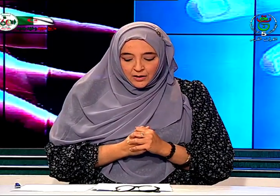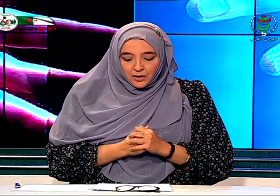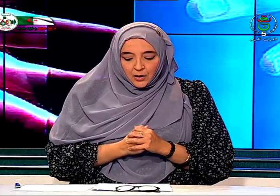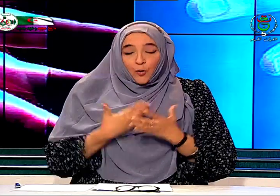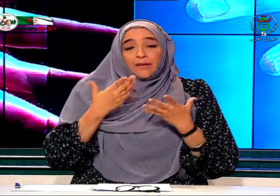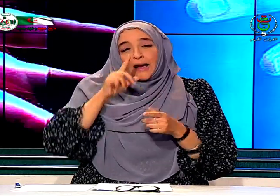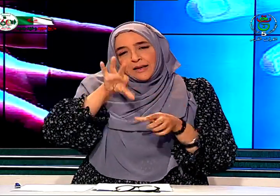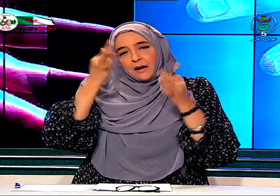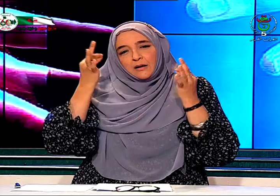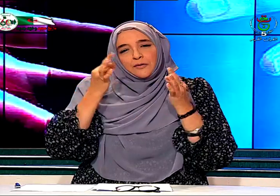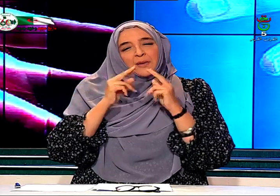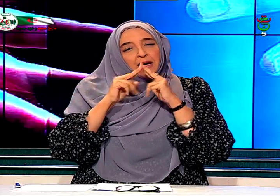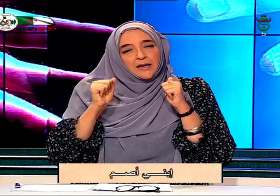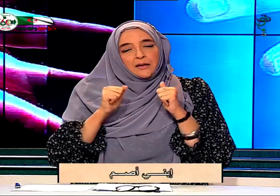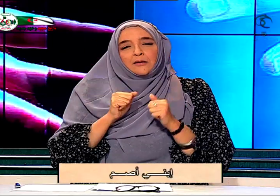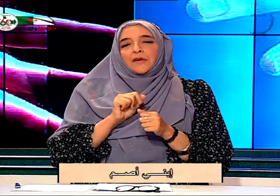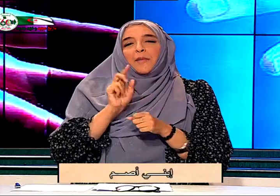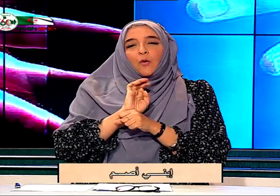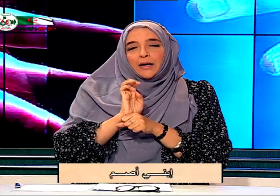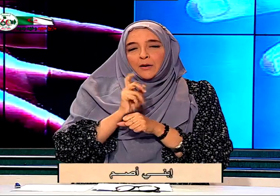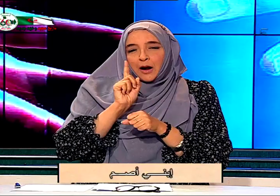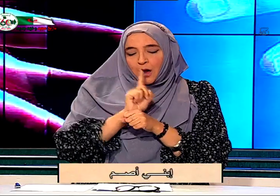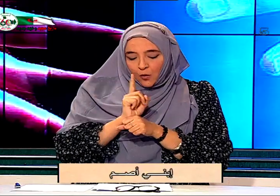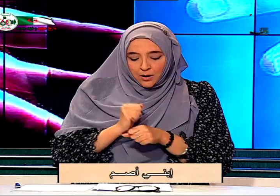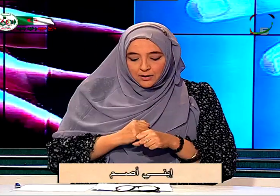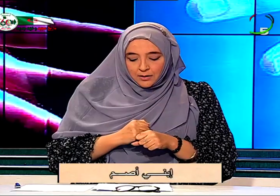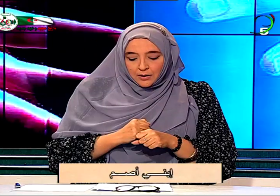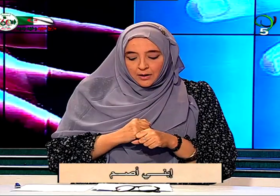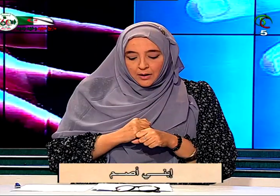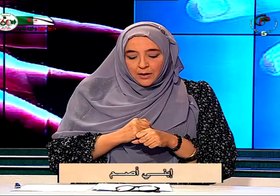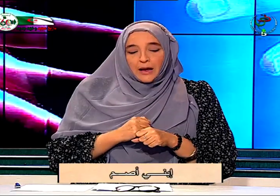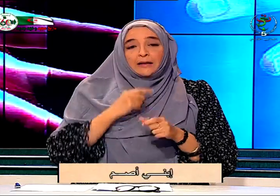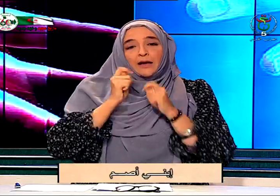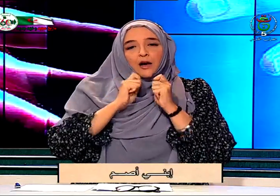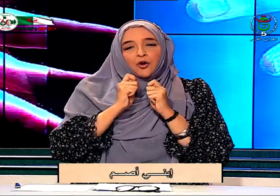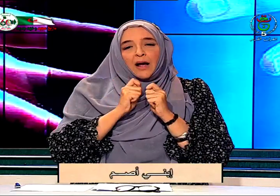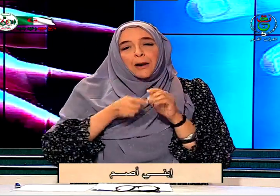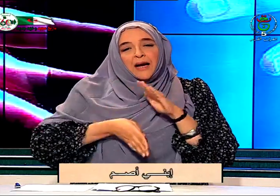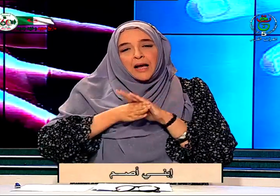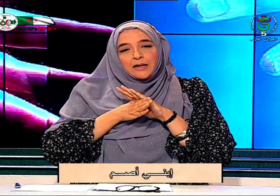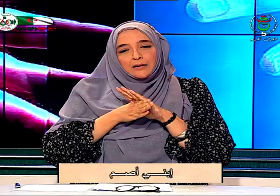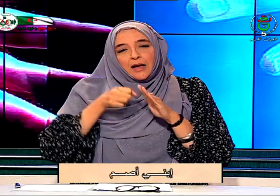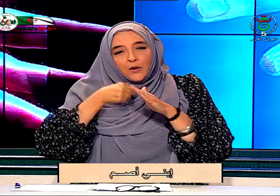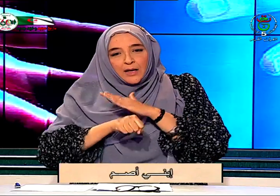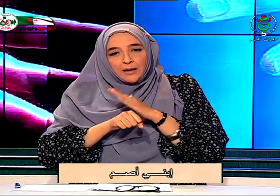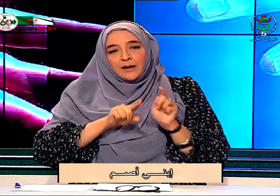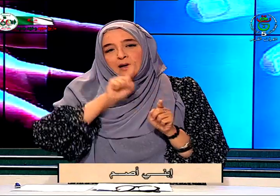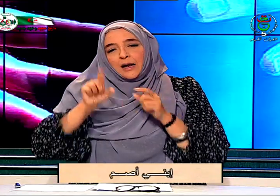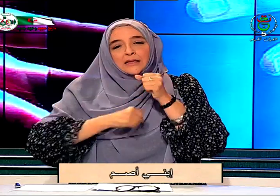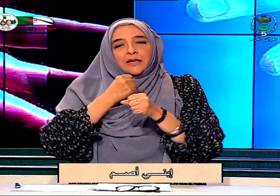وارتأينا فداية في المحور الأول التكلم عن مرحلة الولادة إلى سن